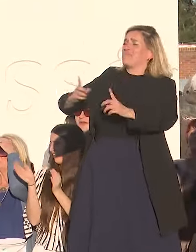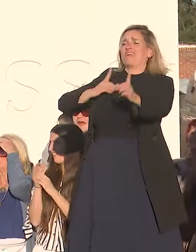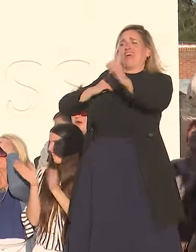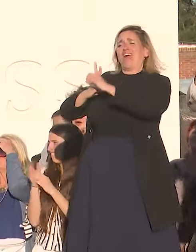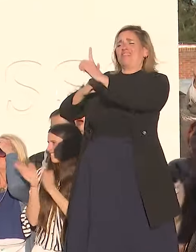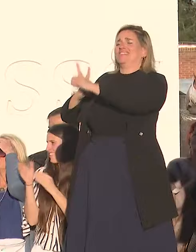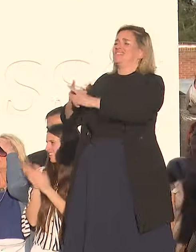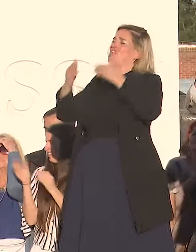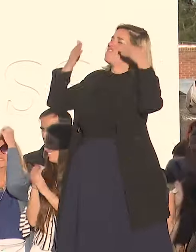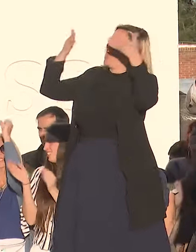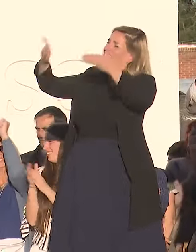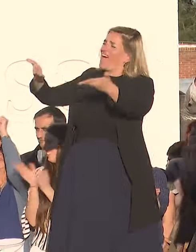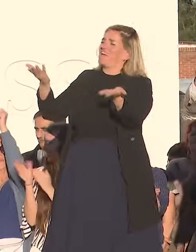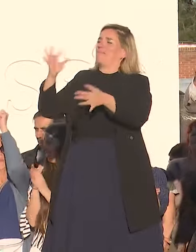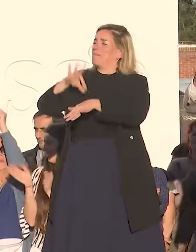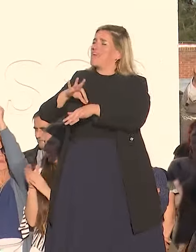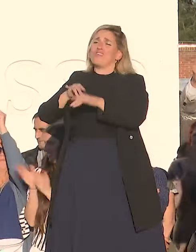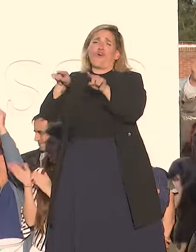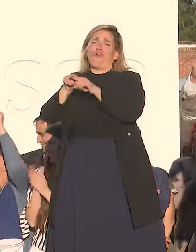atender como merecen